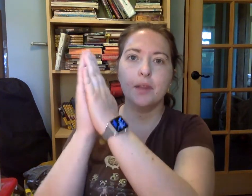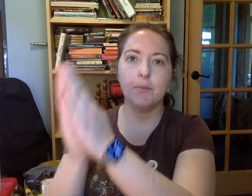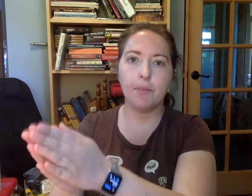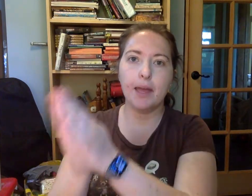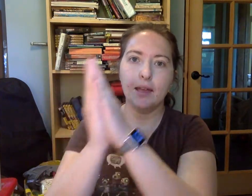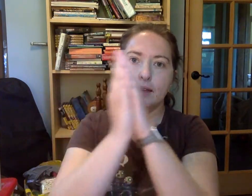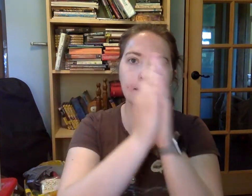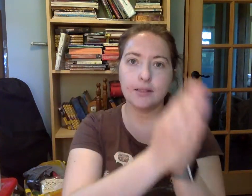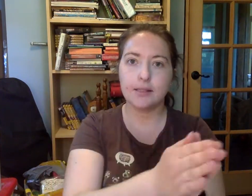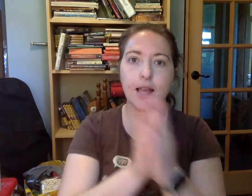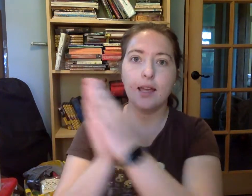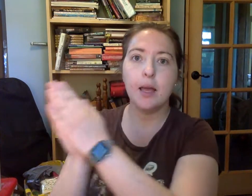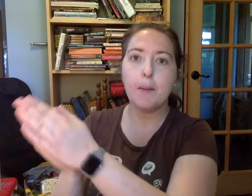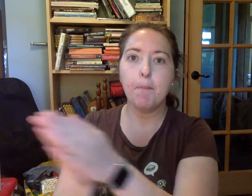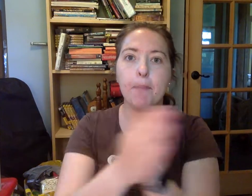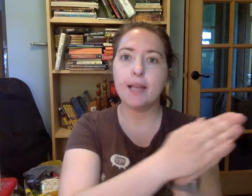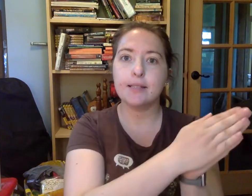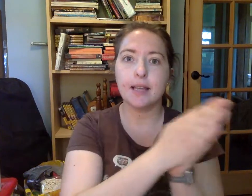Pese. Pese.